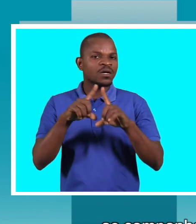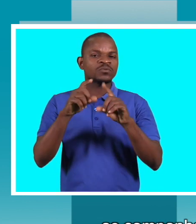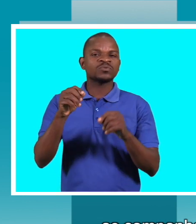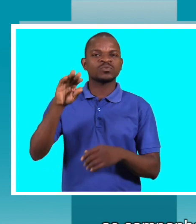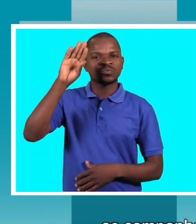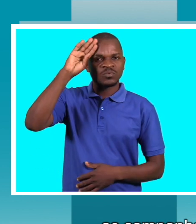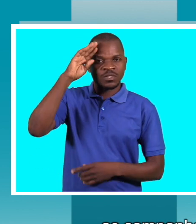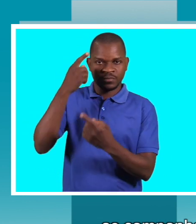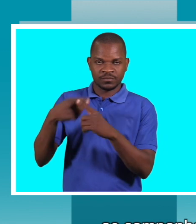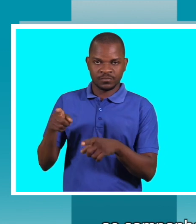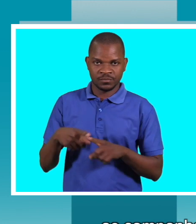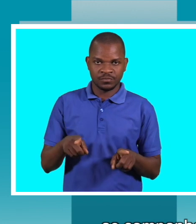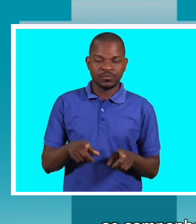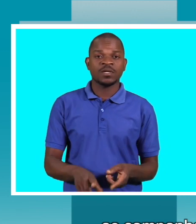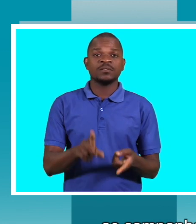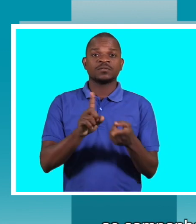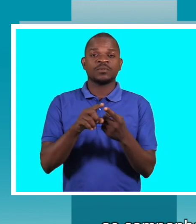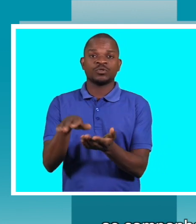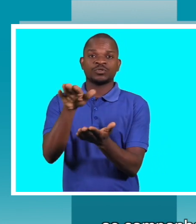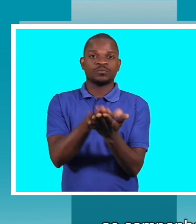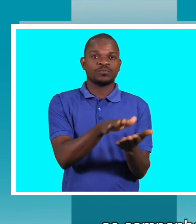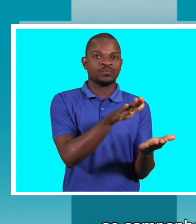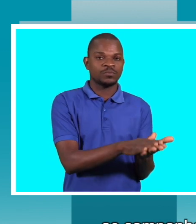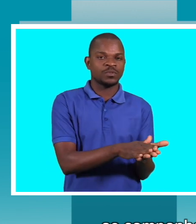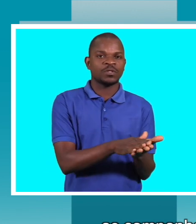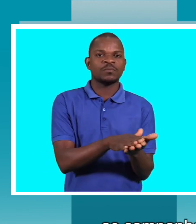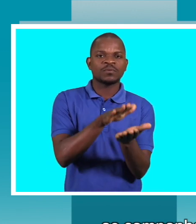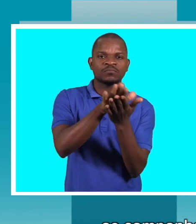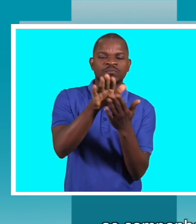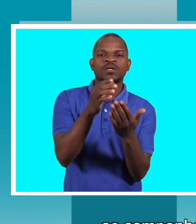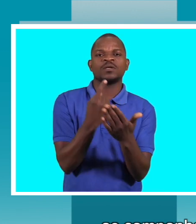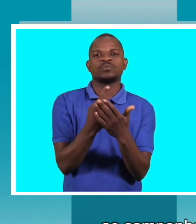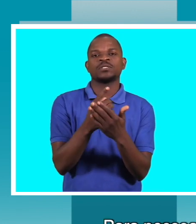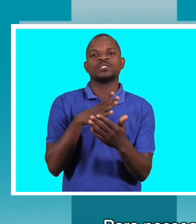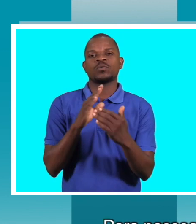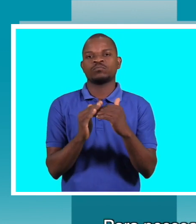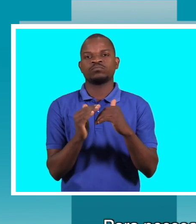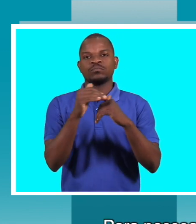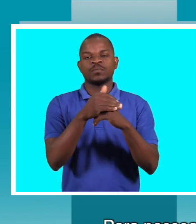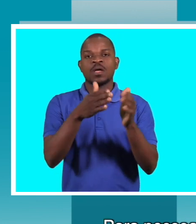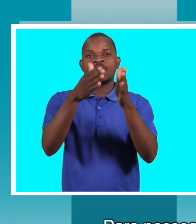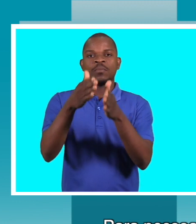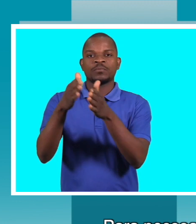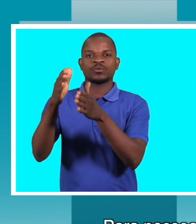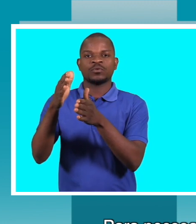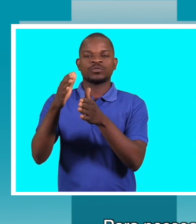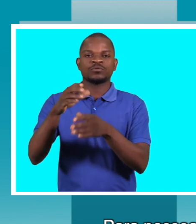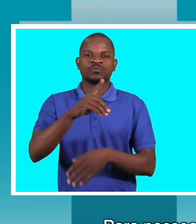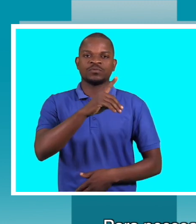e não só que os locais também de sensibilização sejam acessíveis, nos casos para pessoas com deficiência física ou motor, nos casos